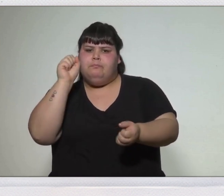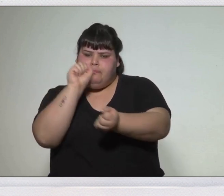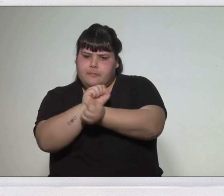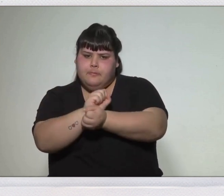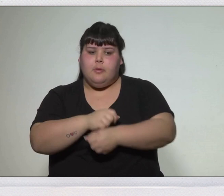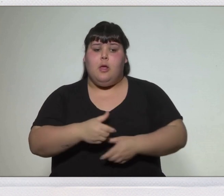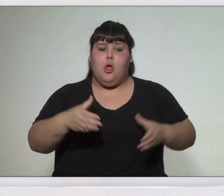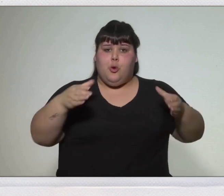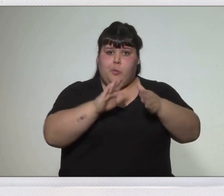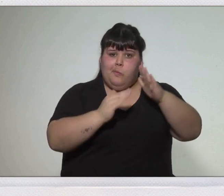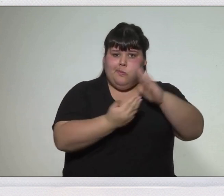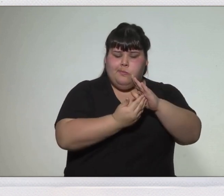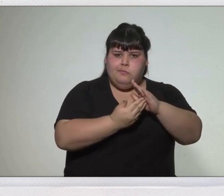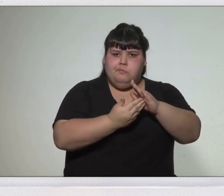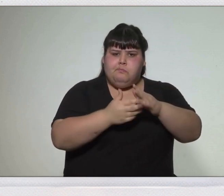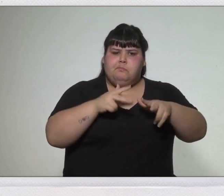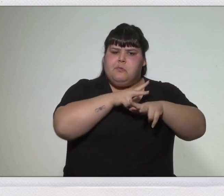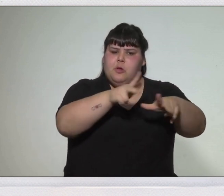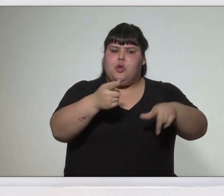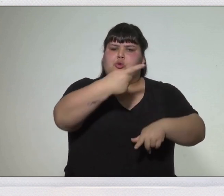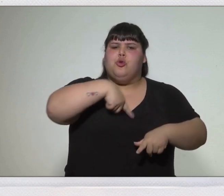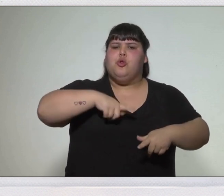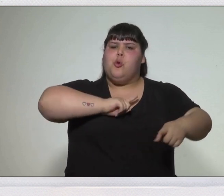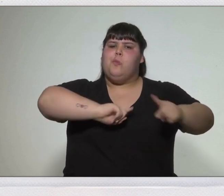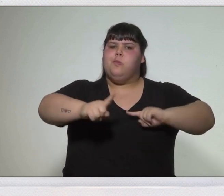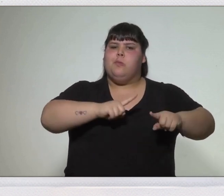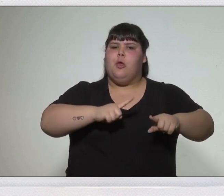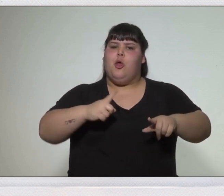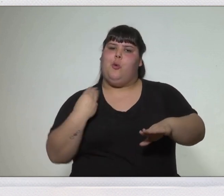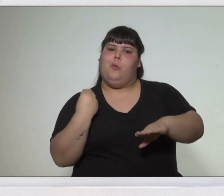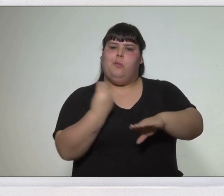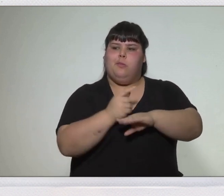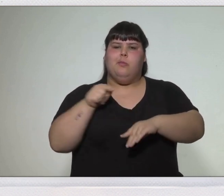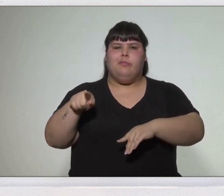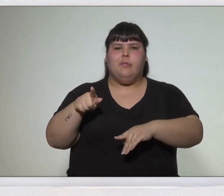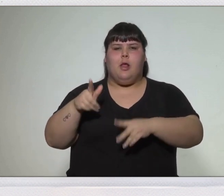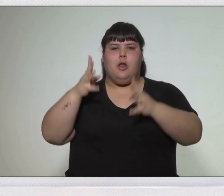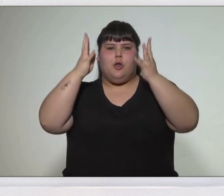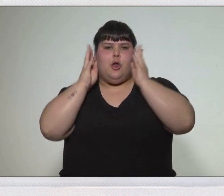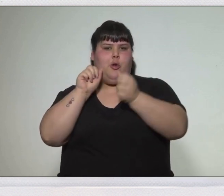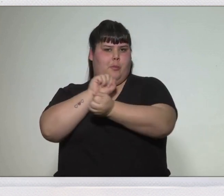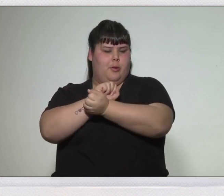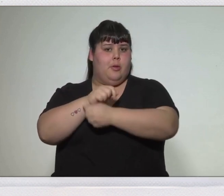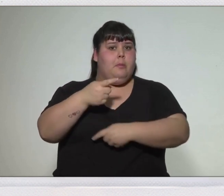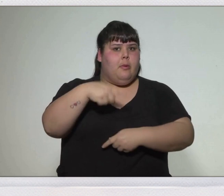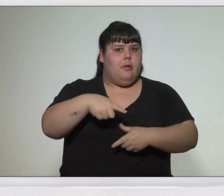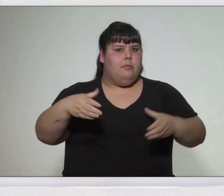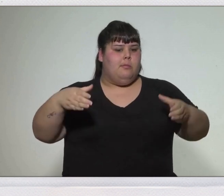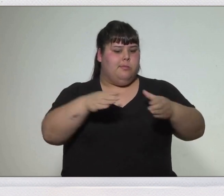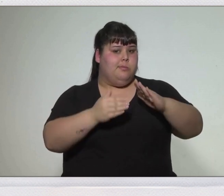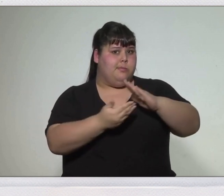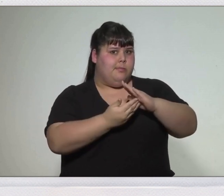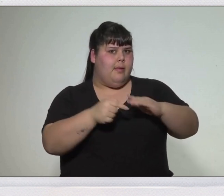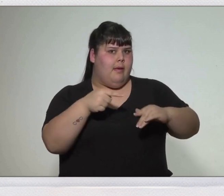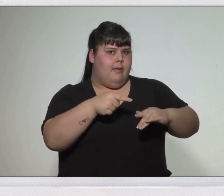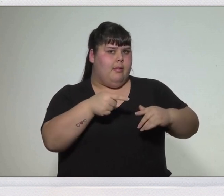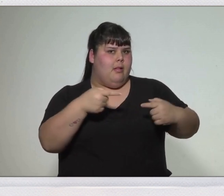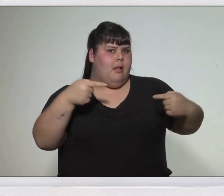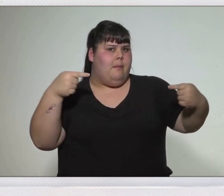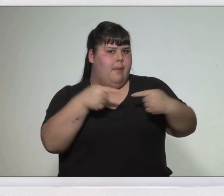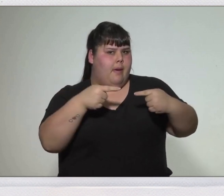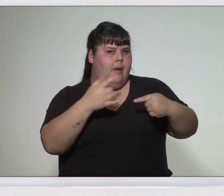manifiesta gobernar en nombre del rey cautivo sin embargo comienzan a surgir